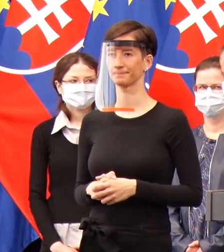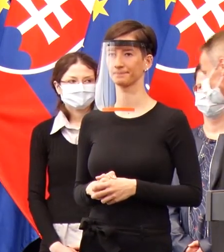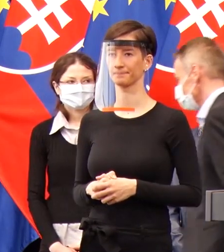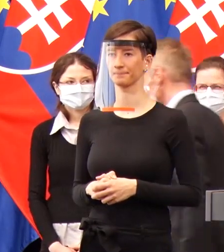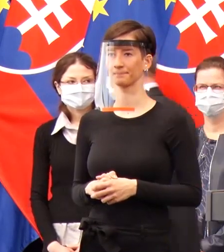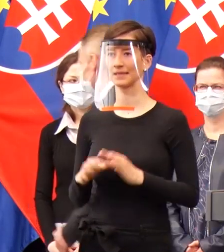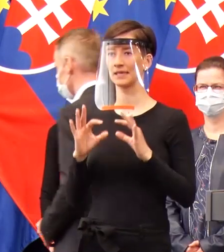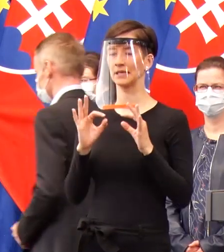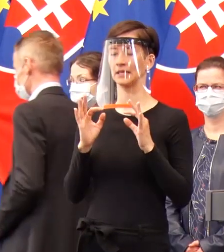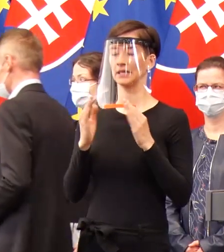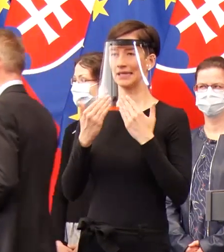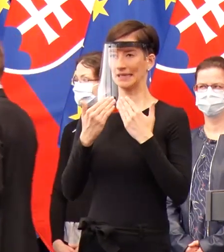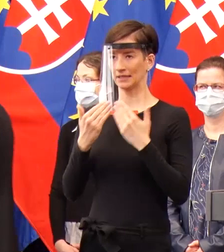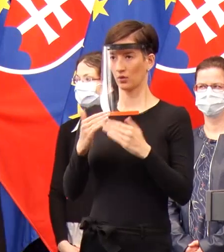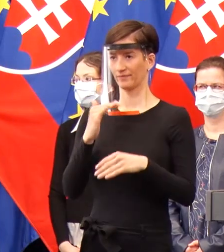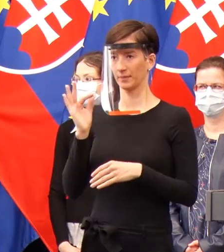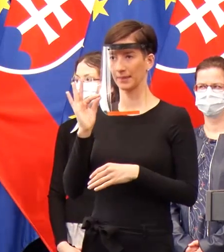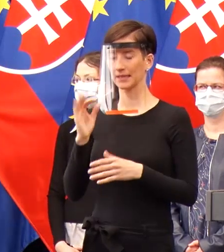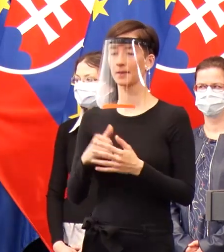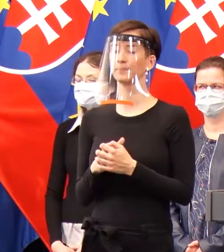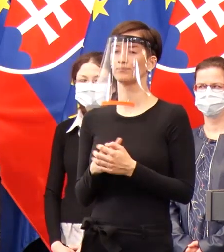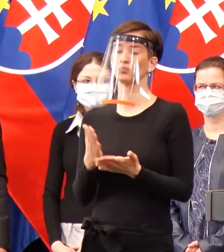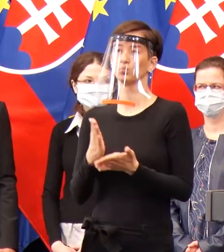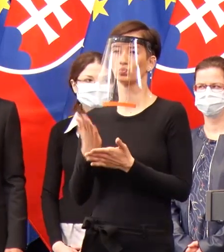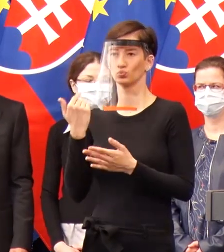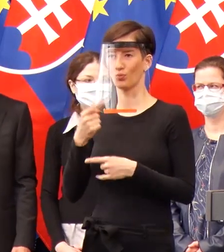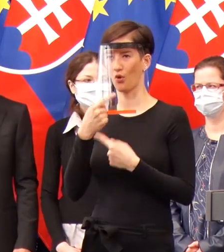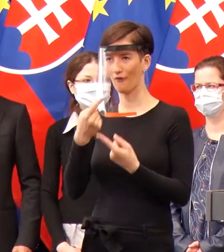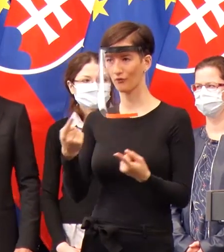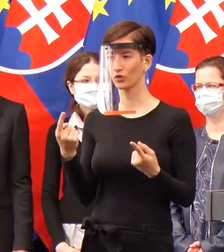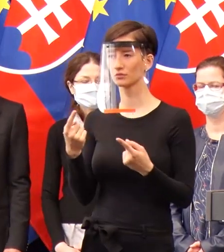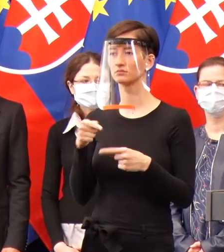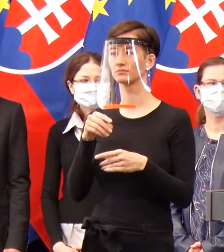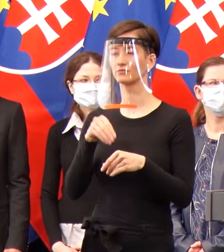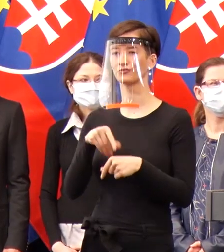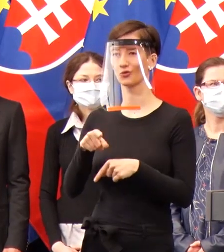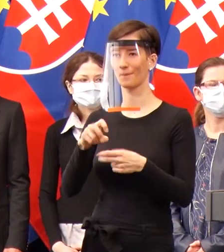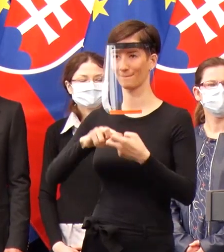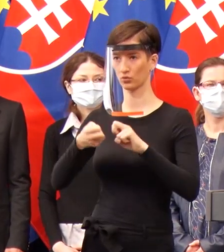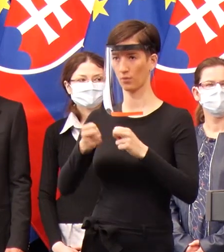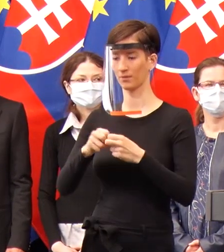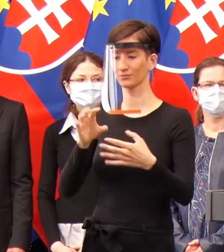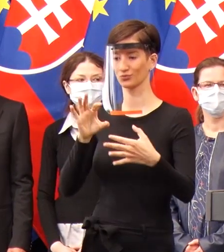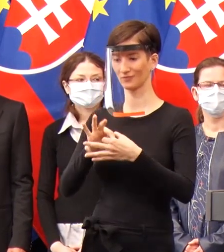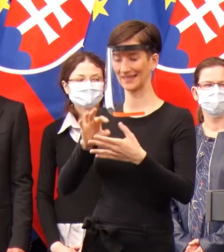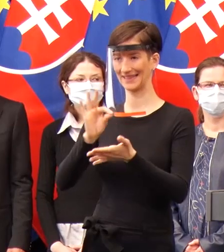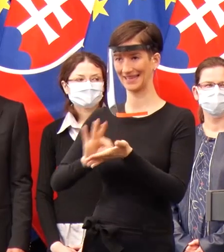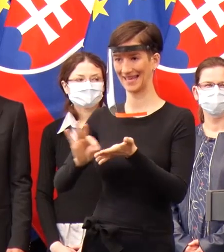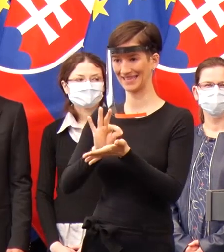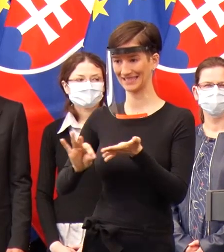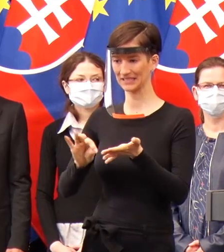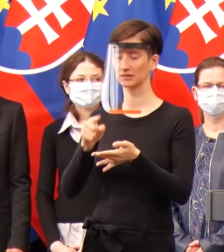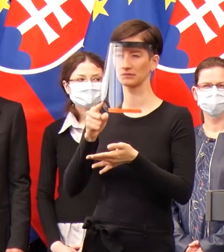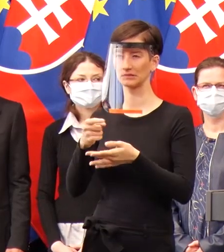Ďakujem veľmi pekne. Ako už bolo spomenuté, problematika testovania je pomerne komplexná, preto sa snažíme to